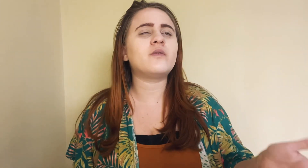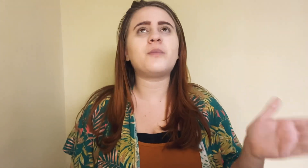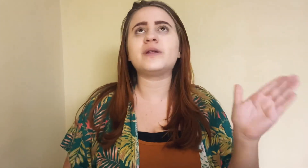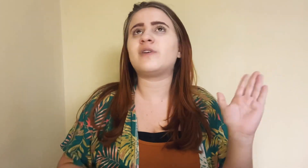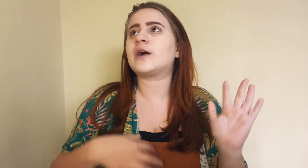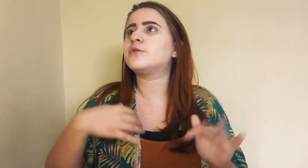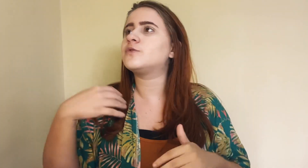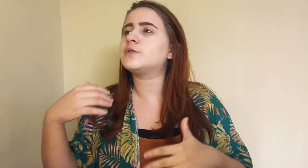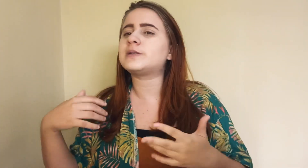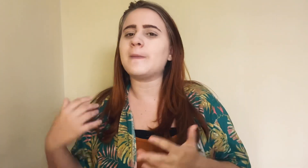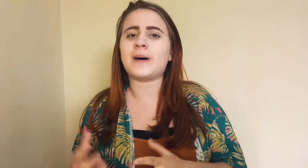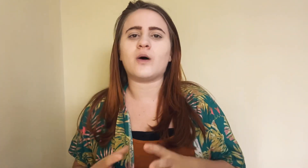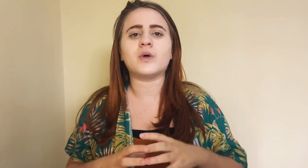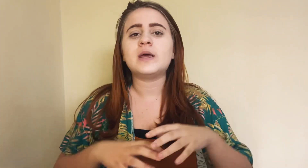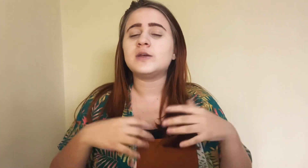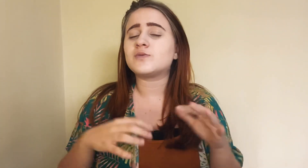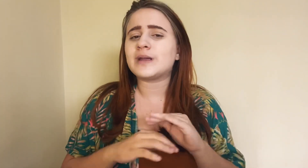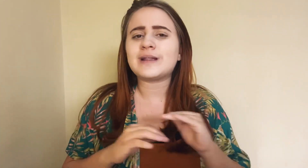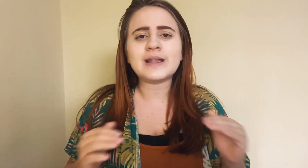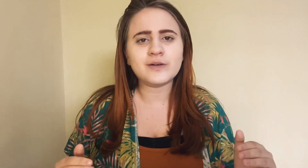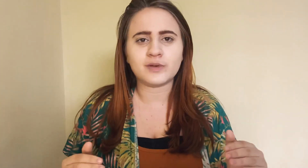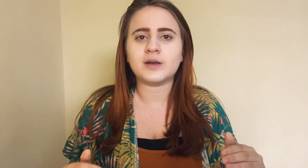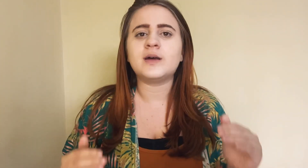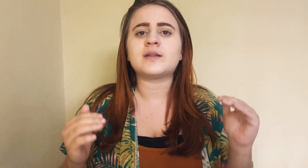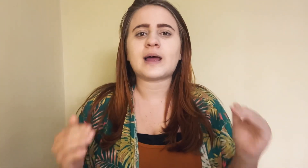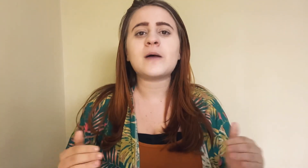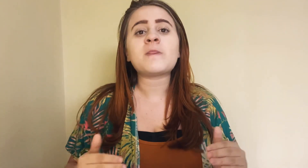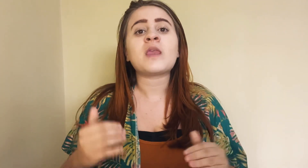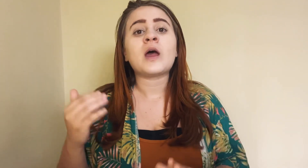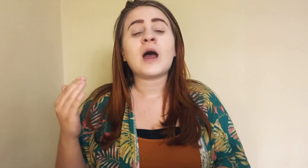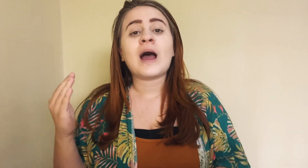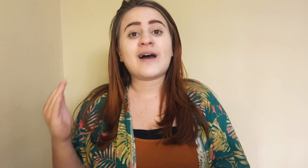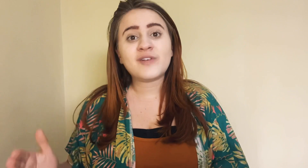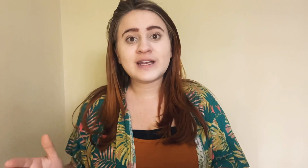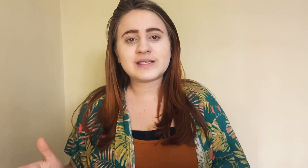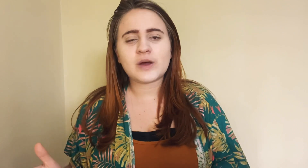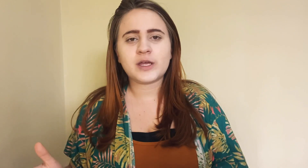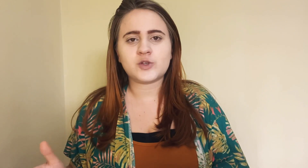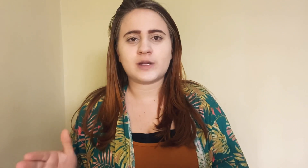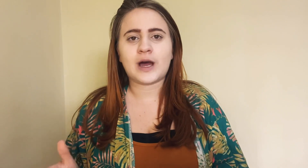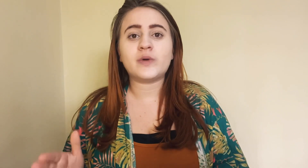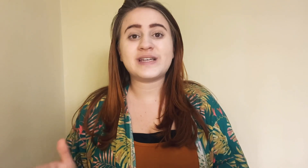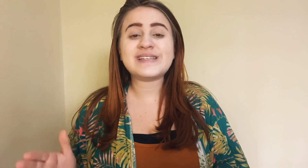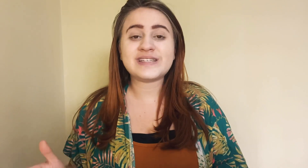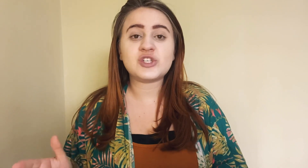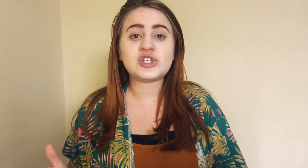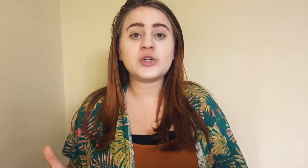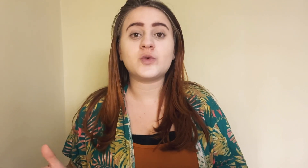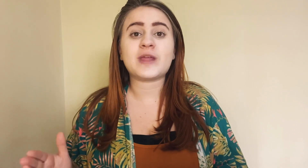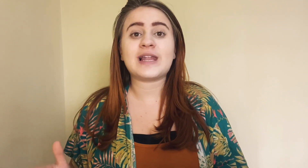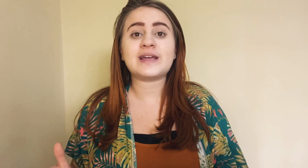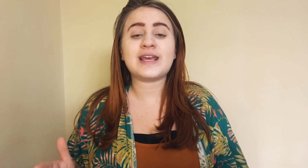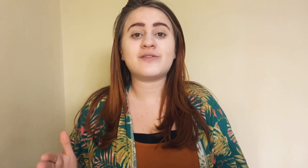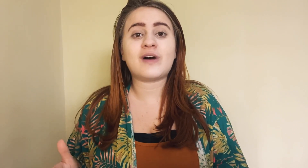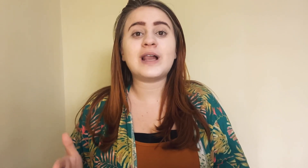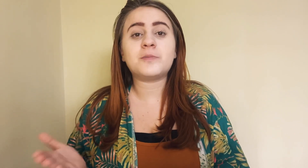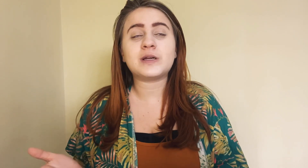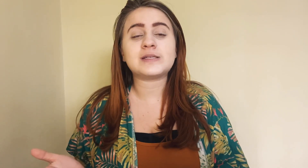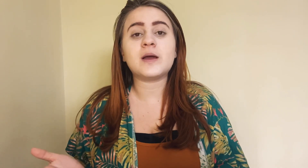eu não vou poder falar com o estudo de São Paulo. Isso não tem nada a ver, tá? A variação regional, nesse sentido, ela equivale, por exemplo,